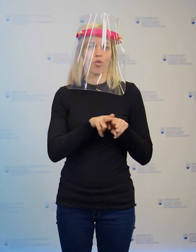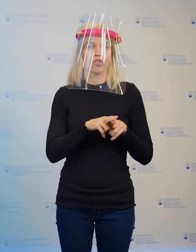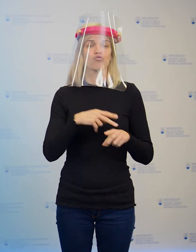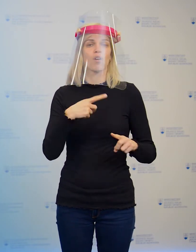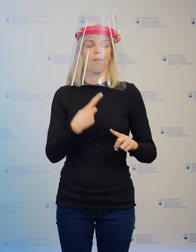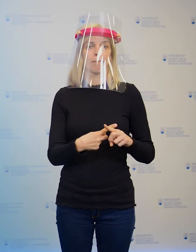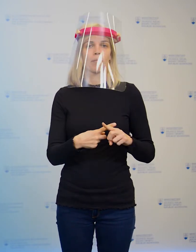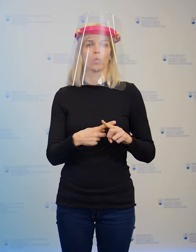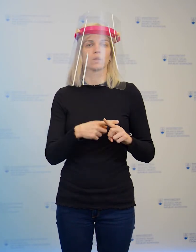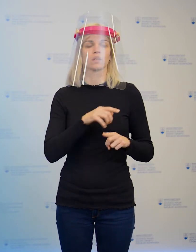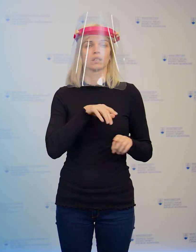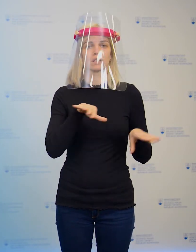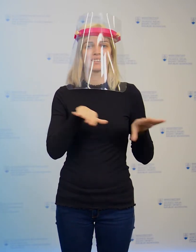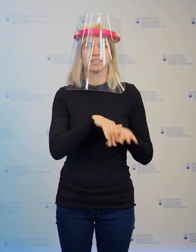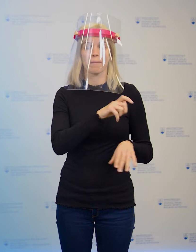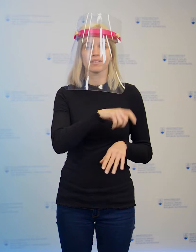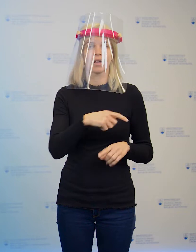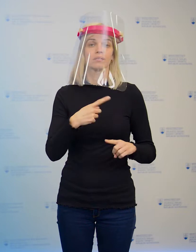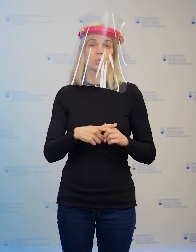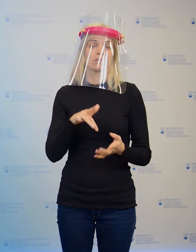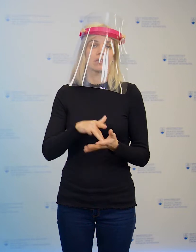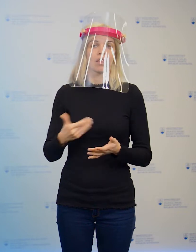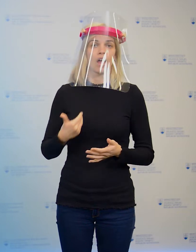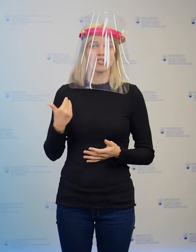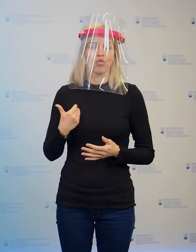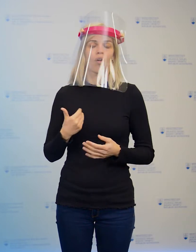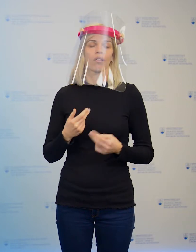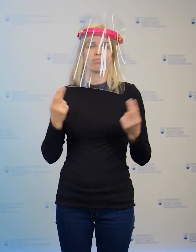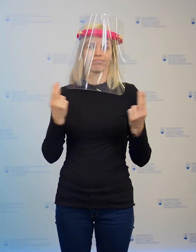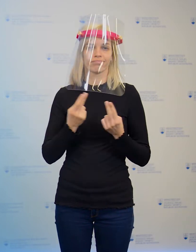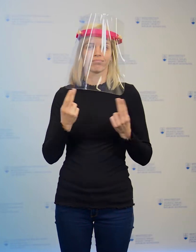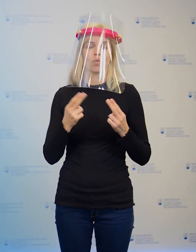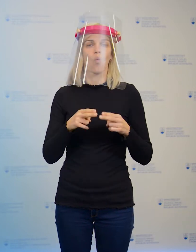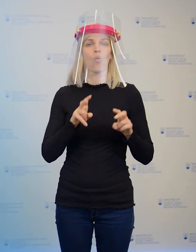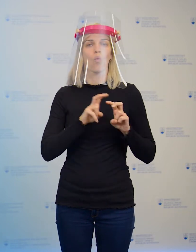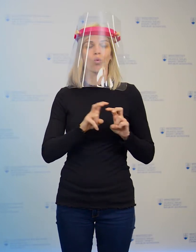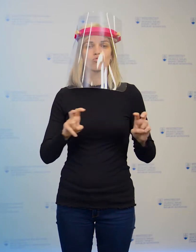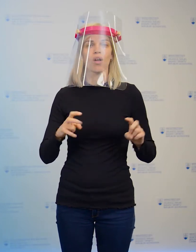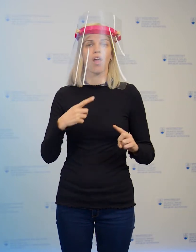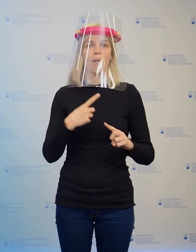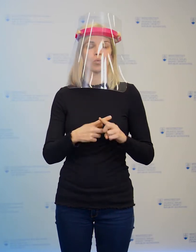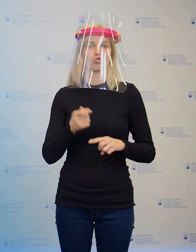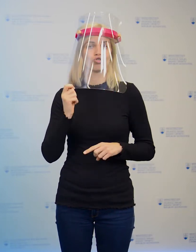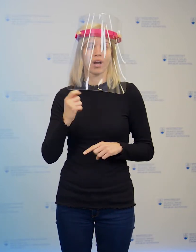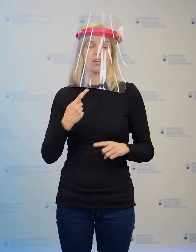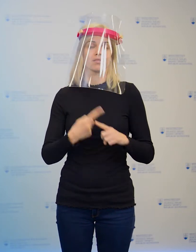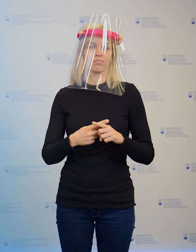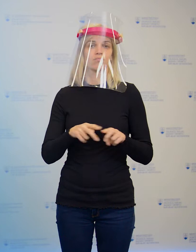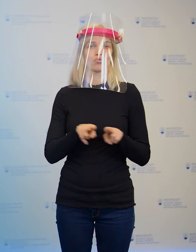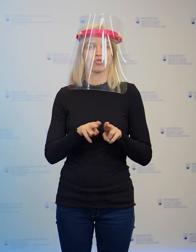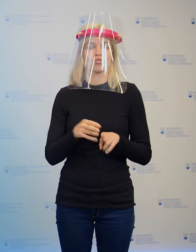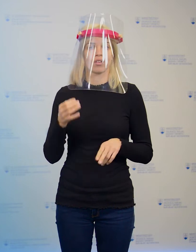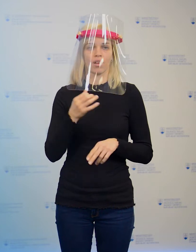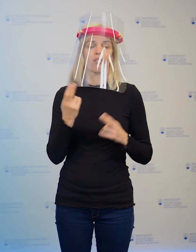za opätovnej podmienky pretestovania učiteľov, zákonných zástupcov a následne žiakov. Tomuto po